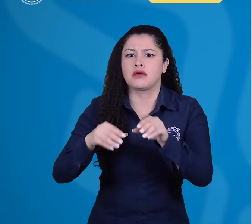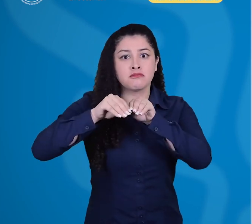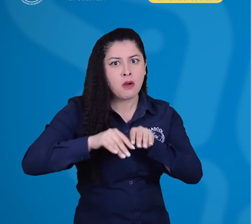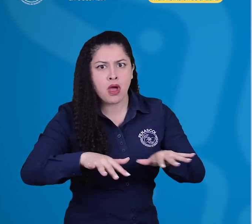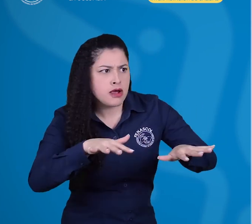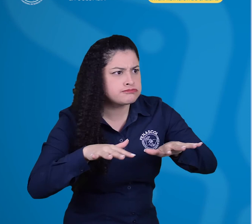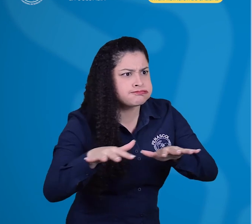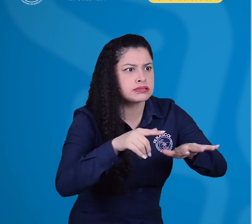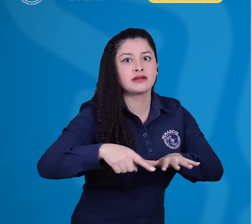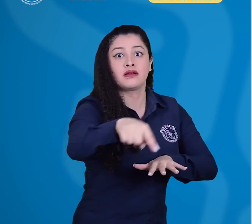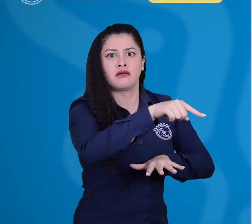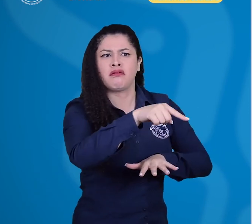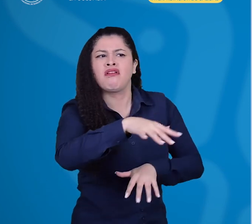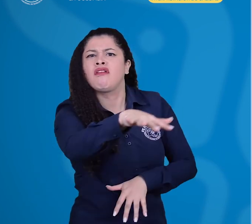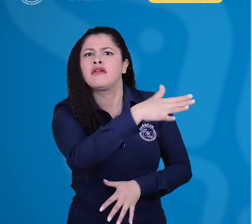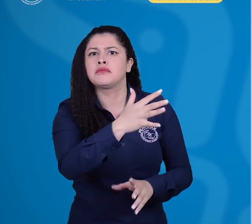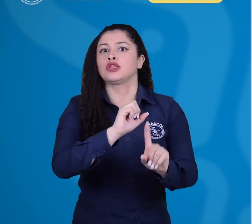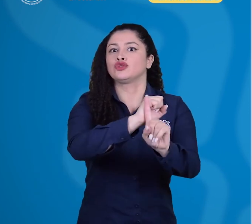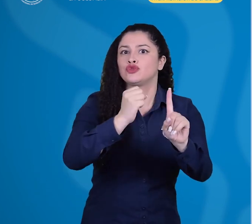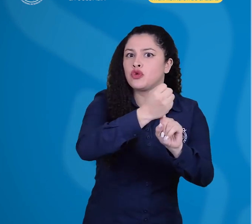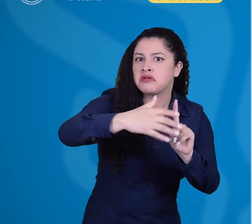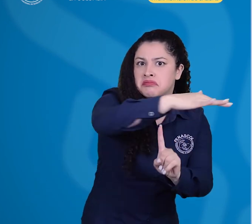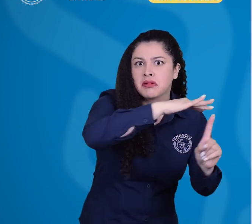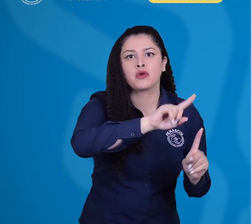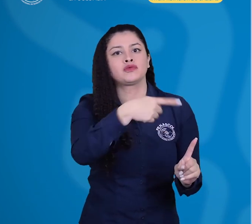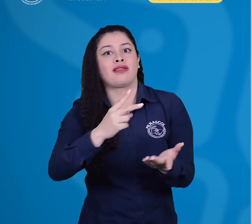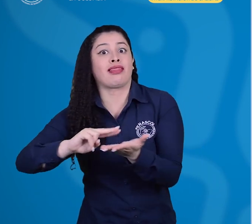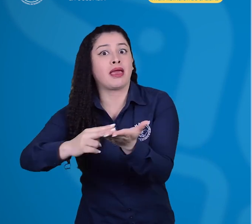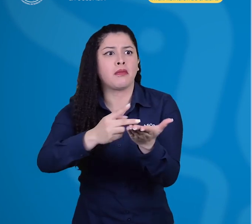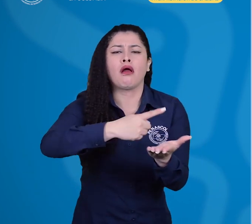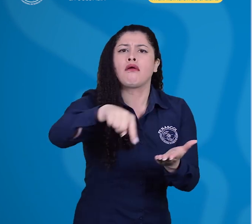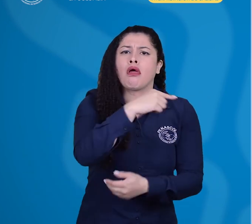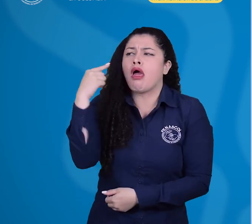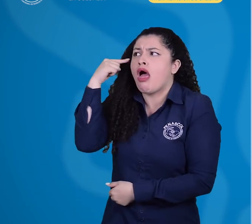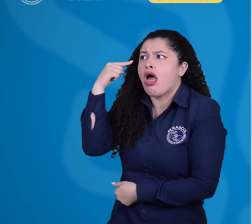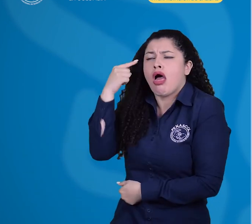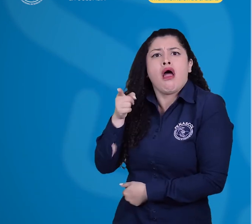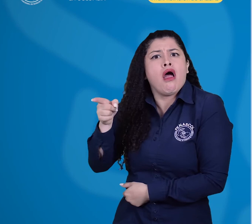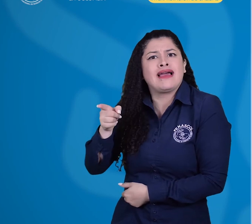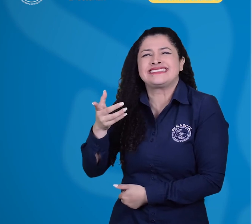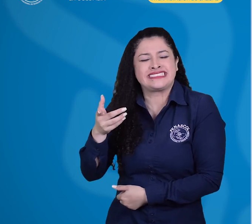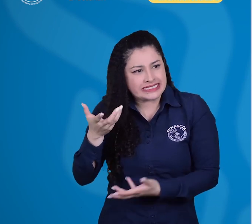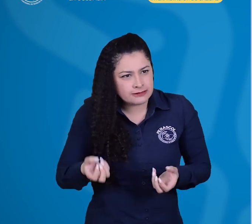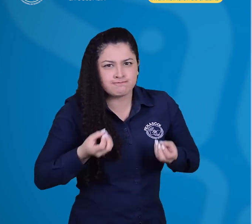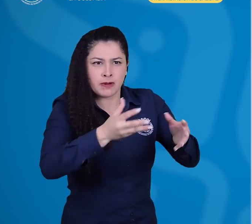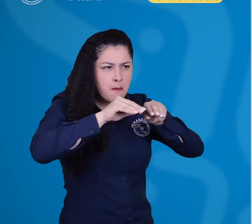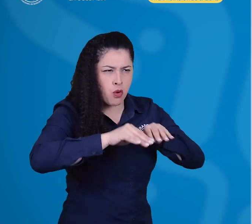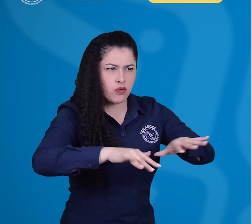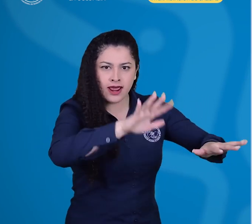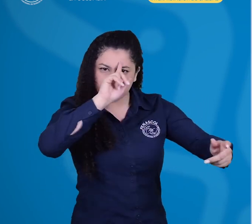cambiar las concepciones al interior del colectivo, así como en la sociedad en general, en relación con la